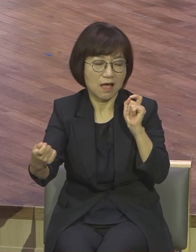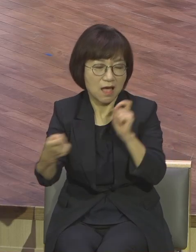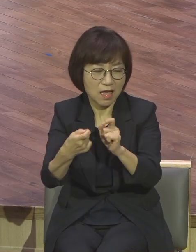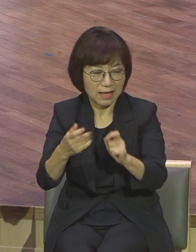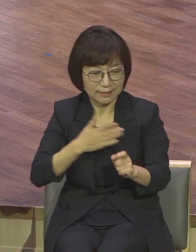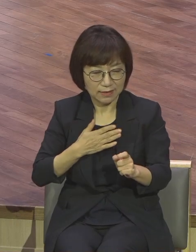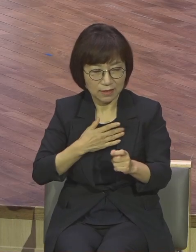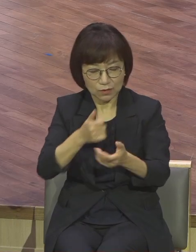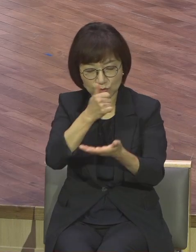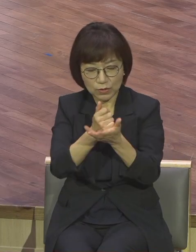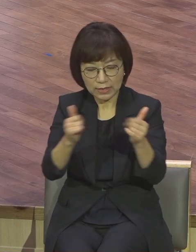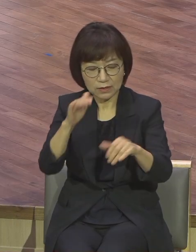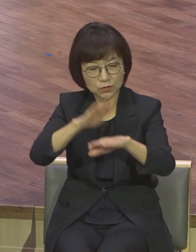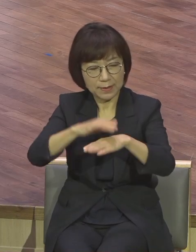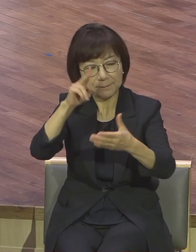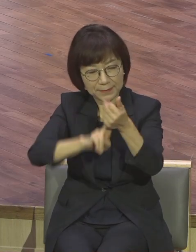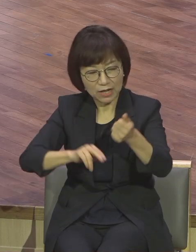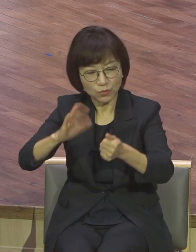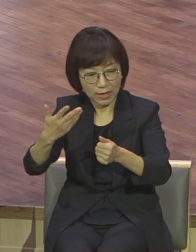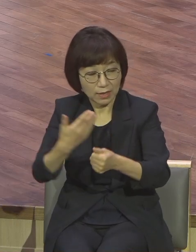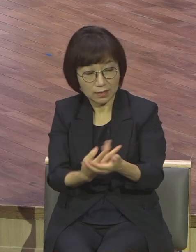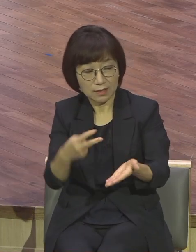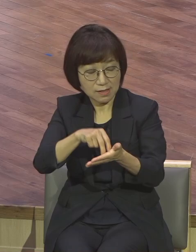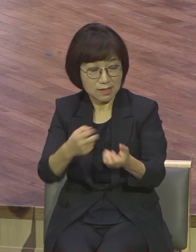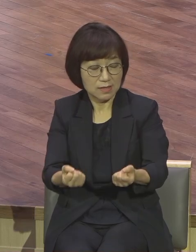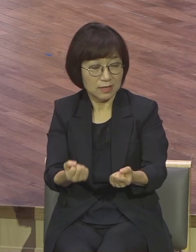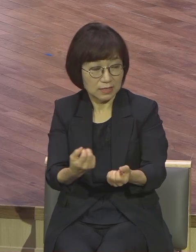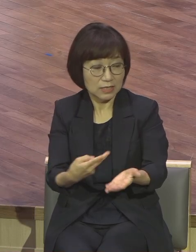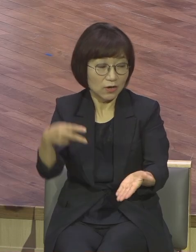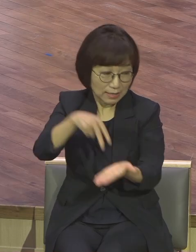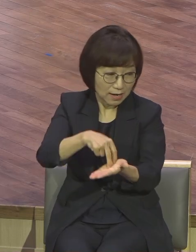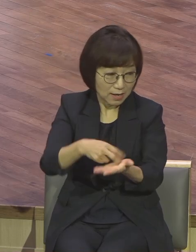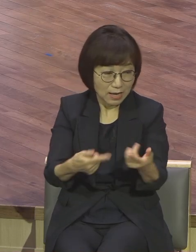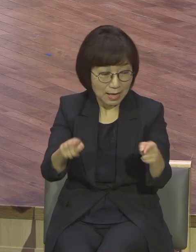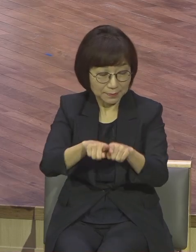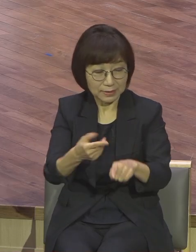팔리는 이라 일어나라 함께 가자 보라 나를 파는 자가 가까이 왔느니라